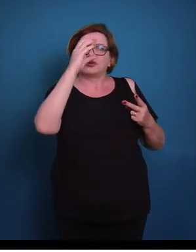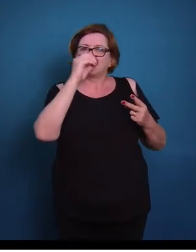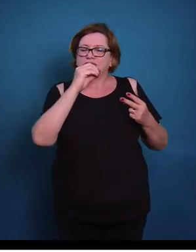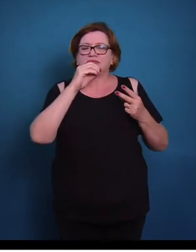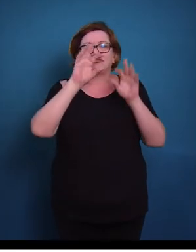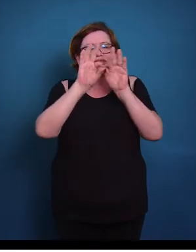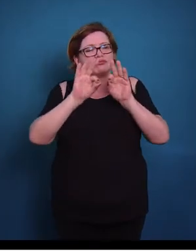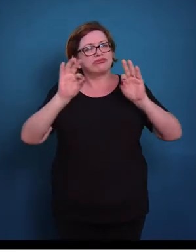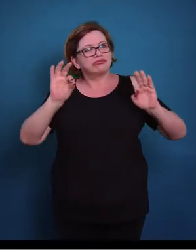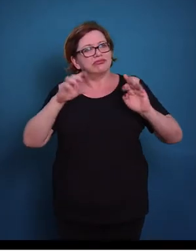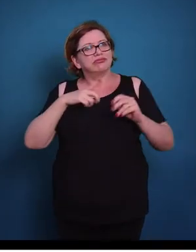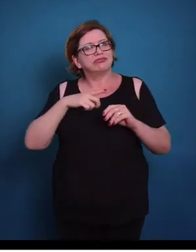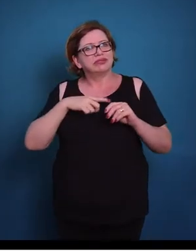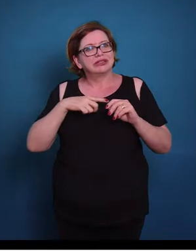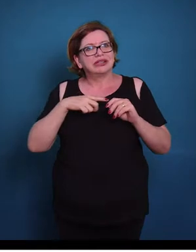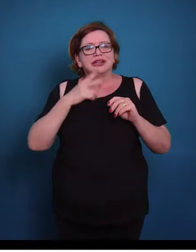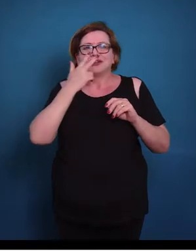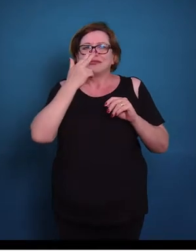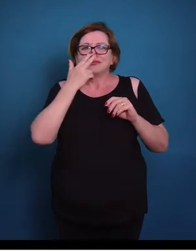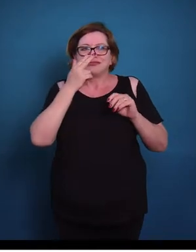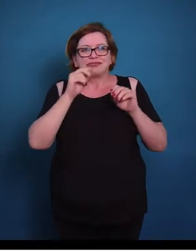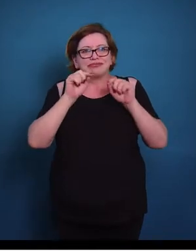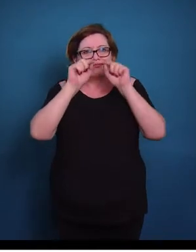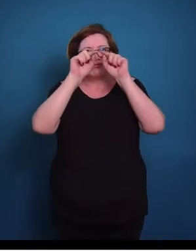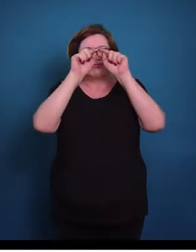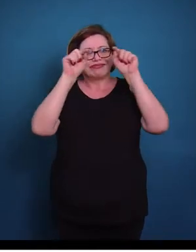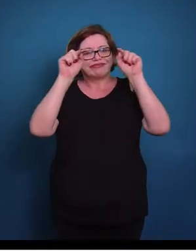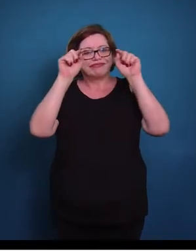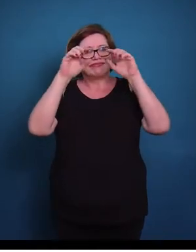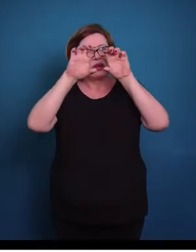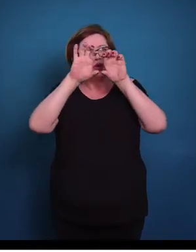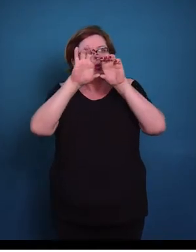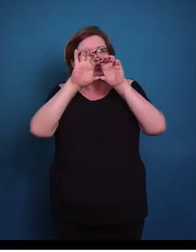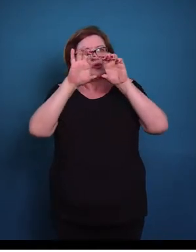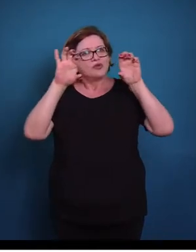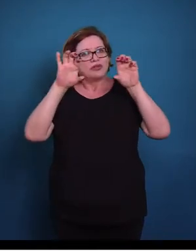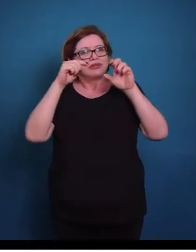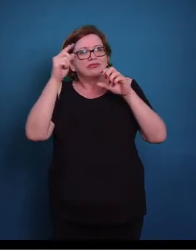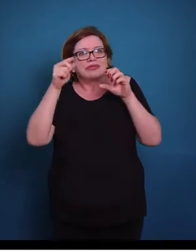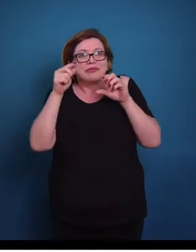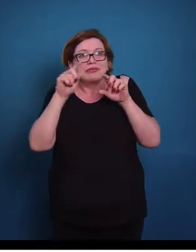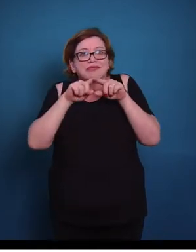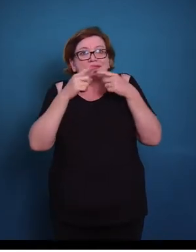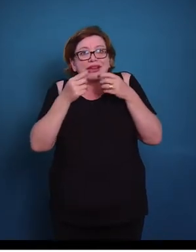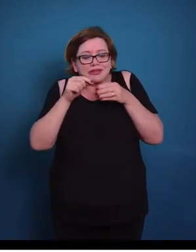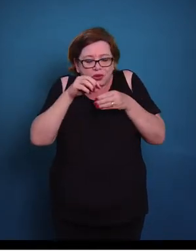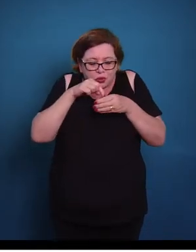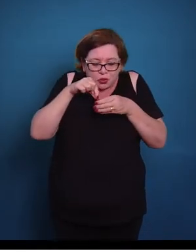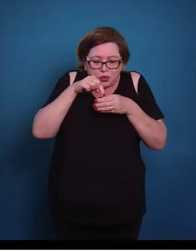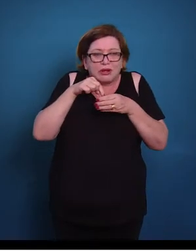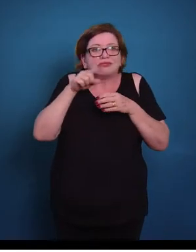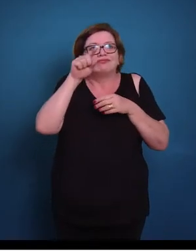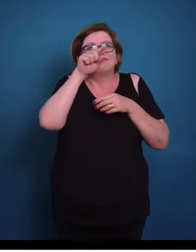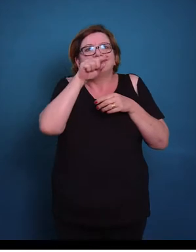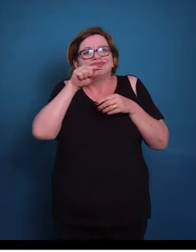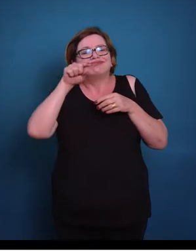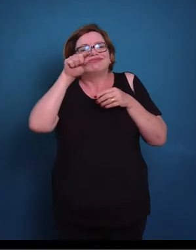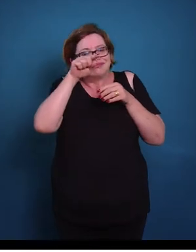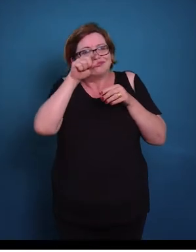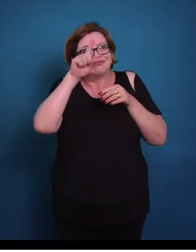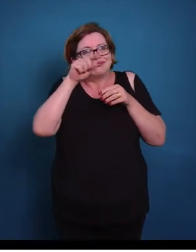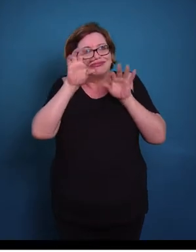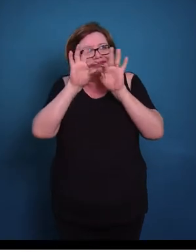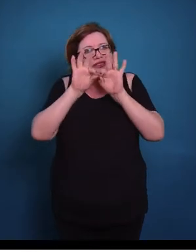forma cúbica em qual o núcleo se apresenta arredondado. Então esse tipo de epitélio também é uma camada